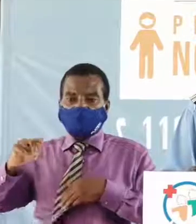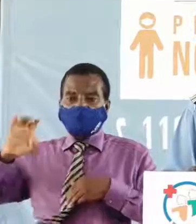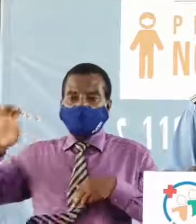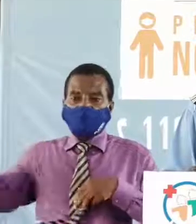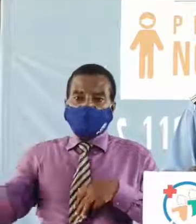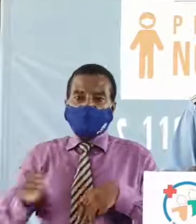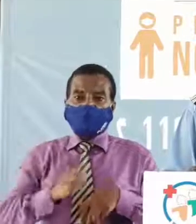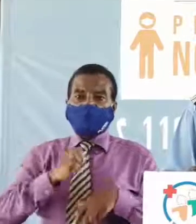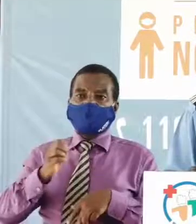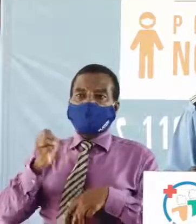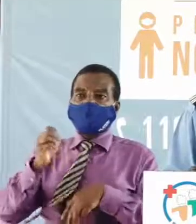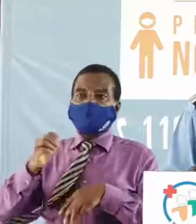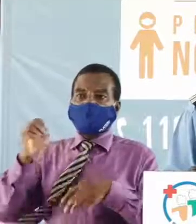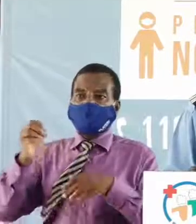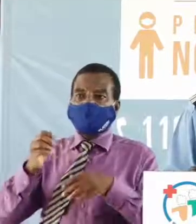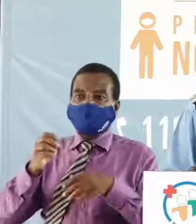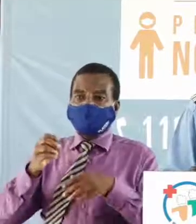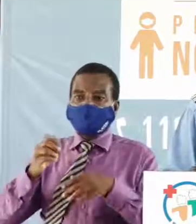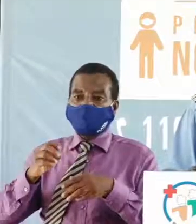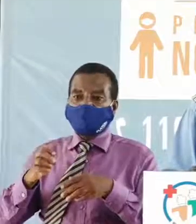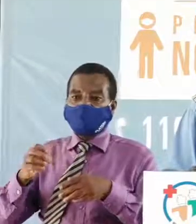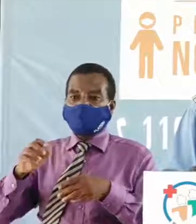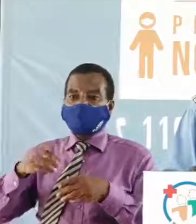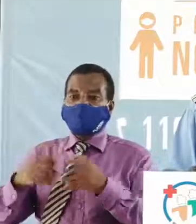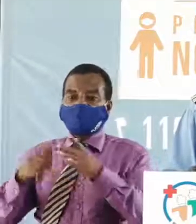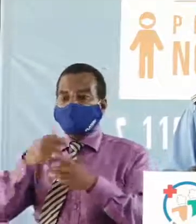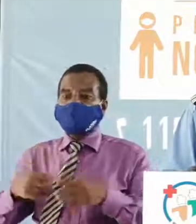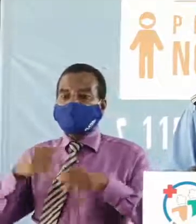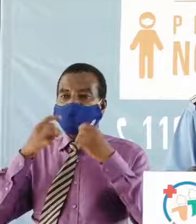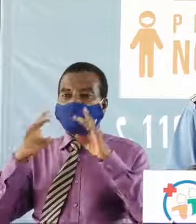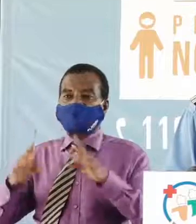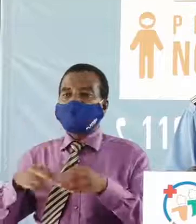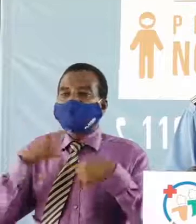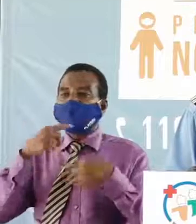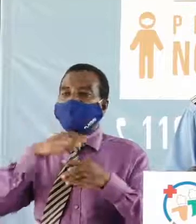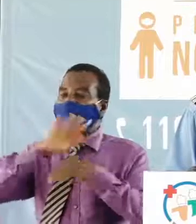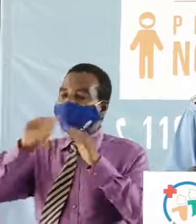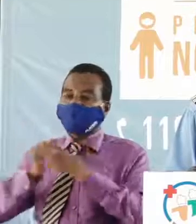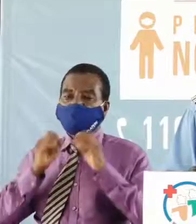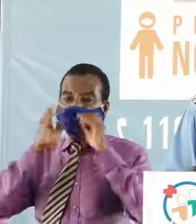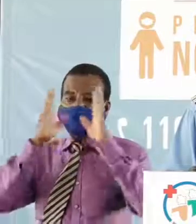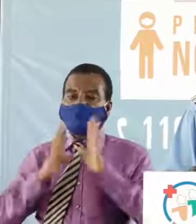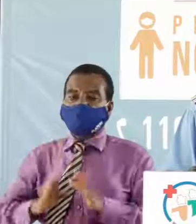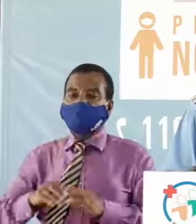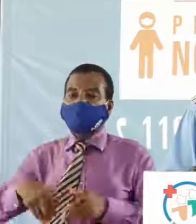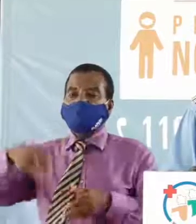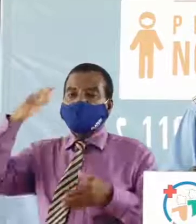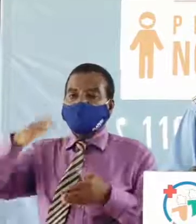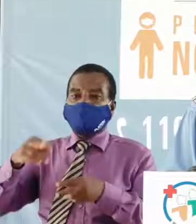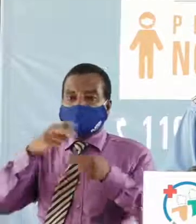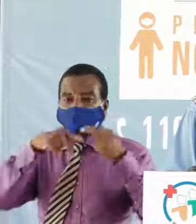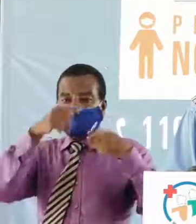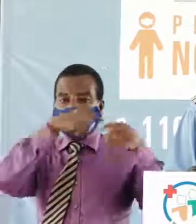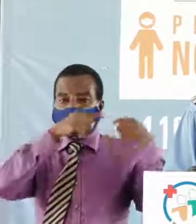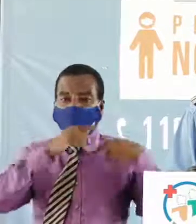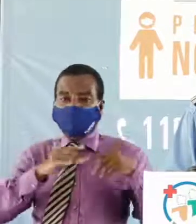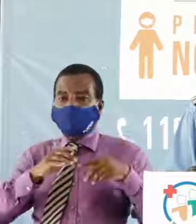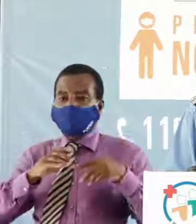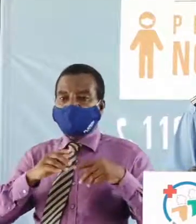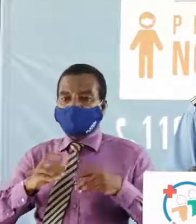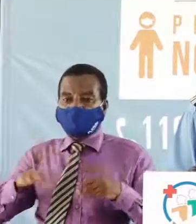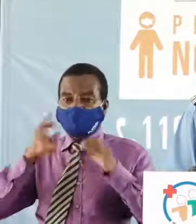'éviter pareilles aventures risquées, rassurer tous nos compatriotes que de hautes dispositions sécuritaires